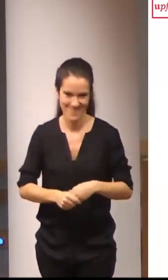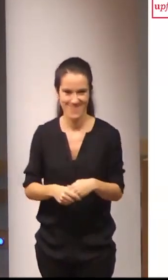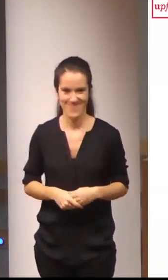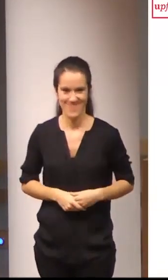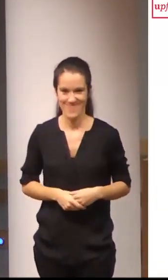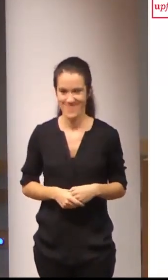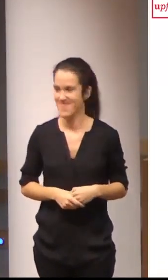muchas gracias